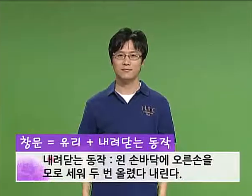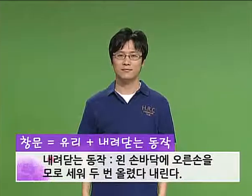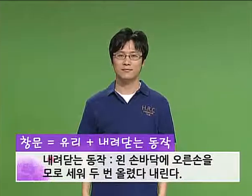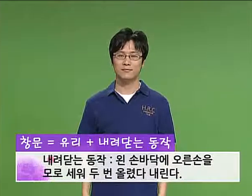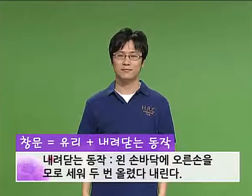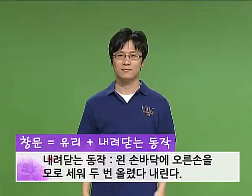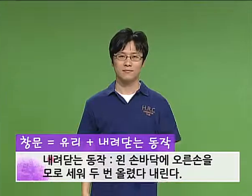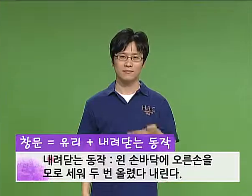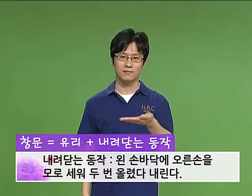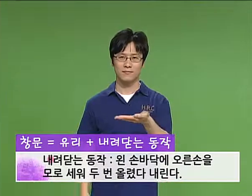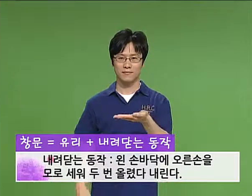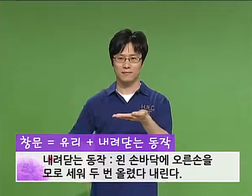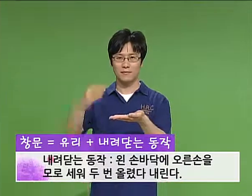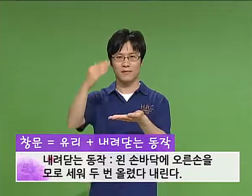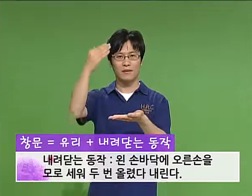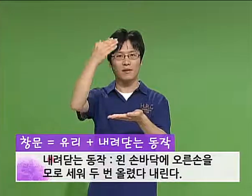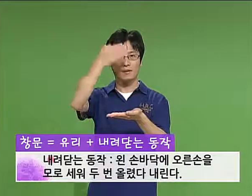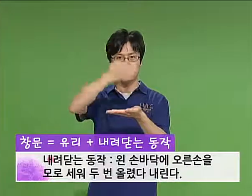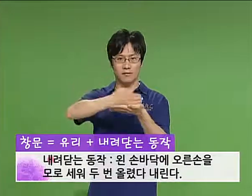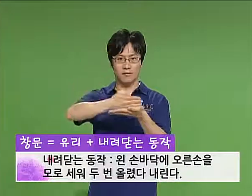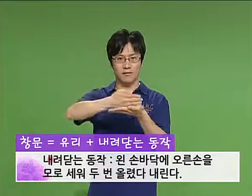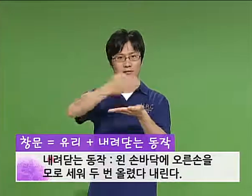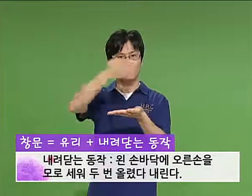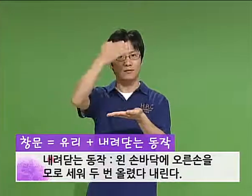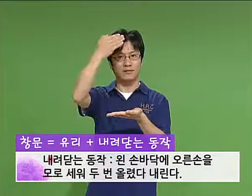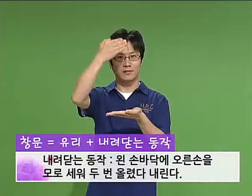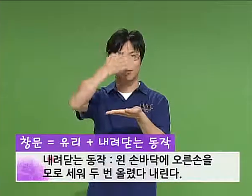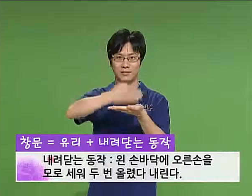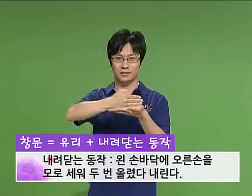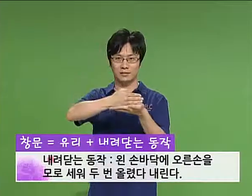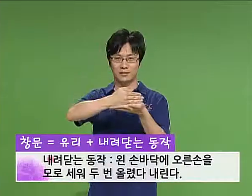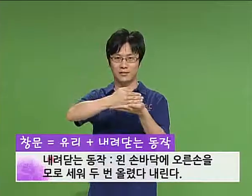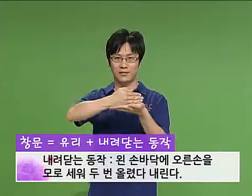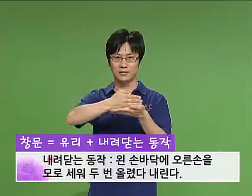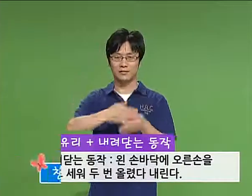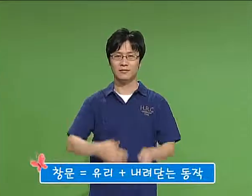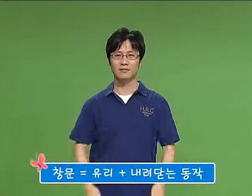내려닫는 동작. 창문.